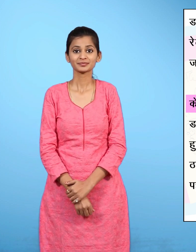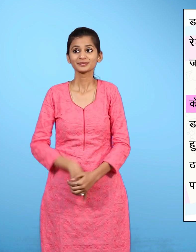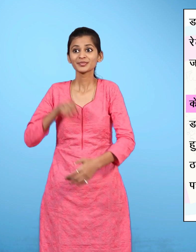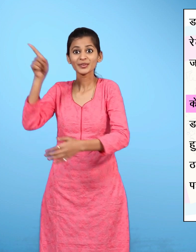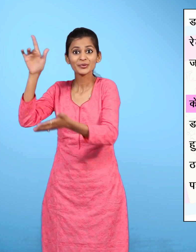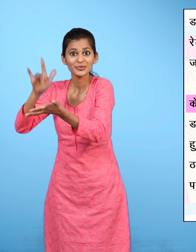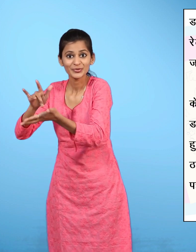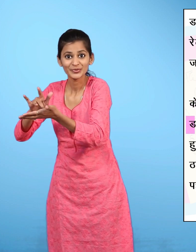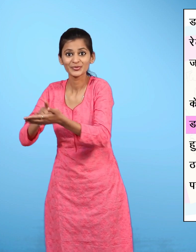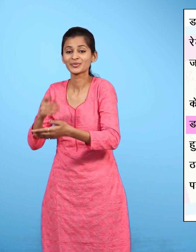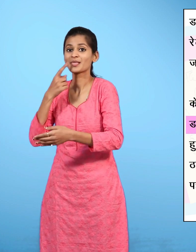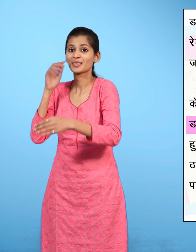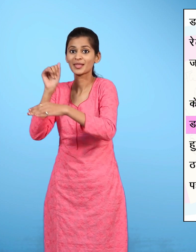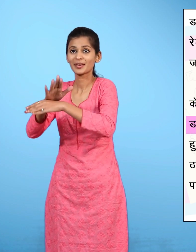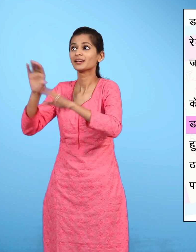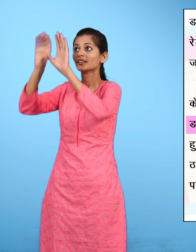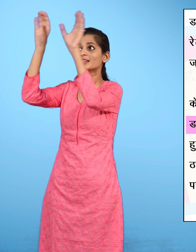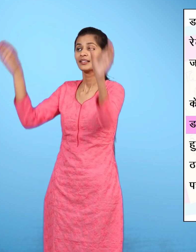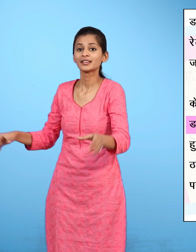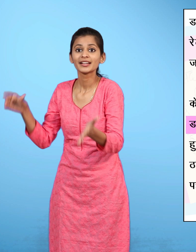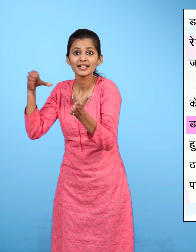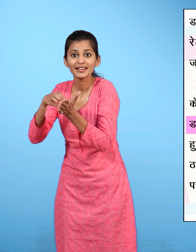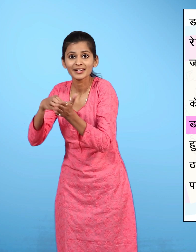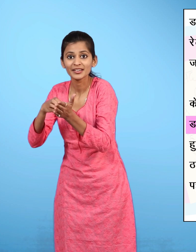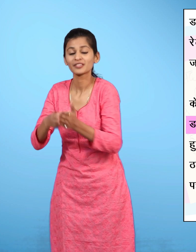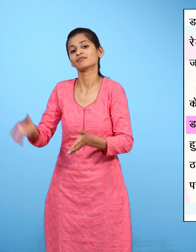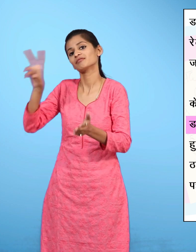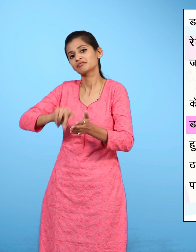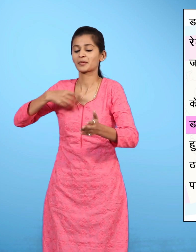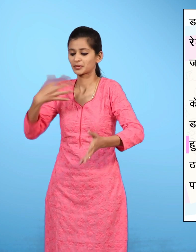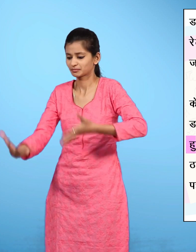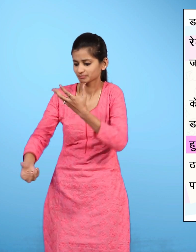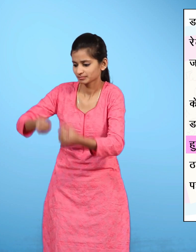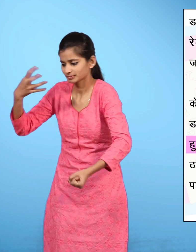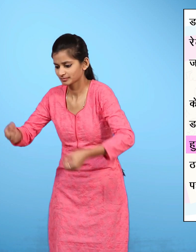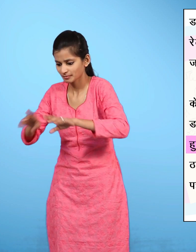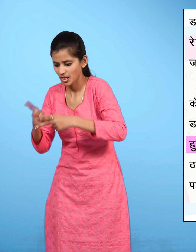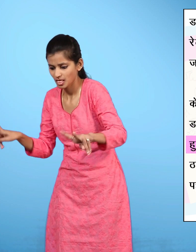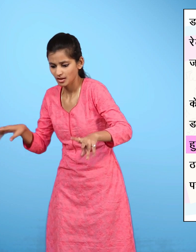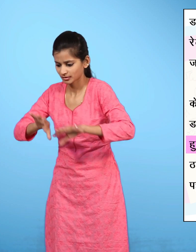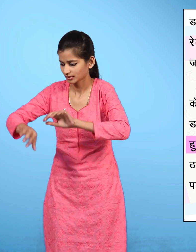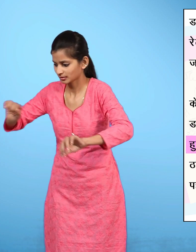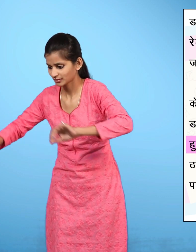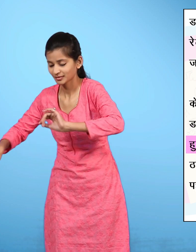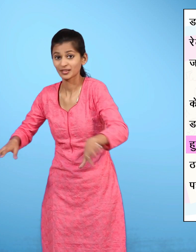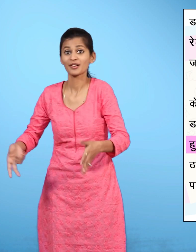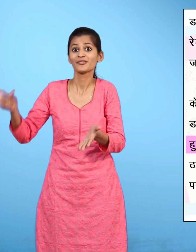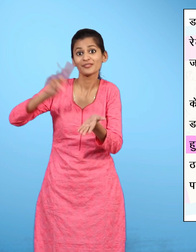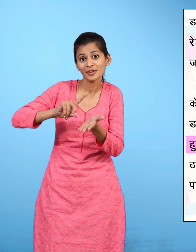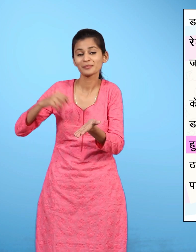वहां के डाक घर के पते के अनुसार फिर से हुई मेरी छटाई और फिर